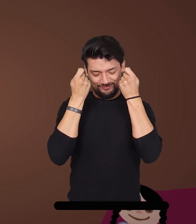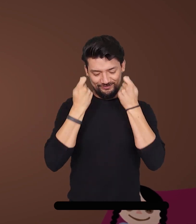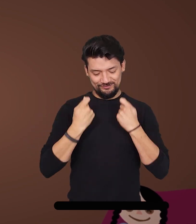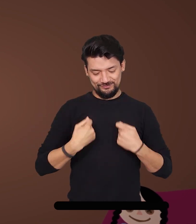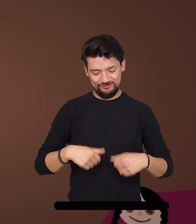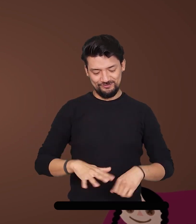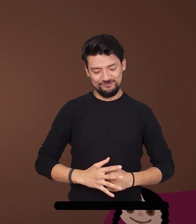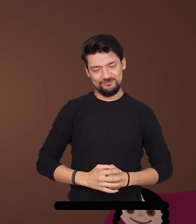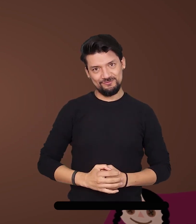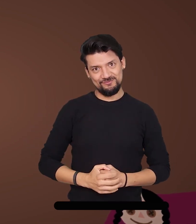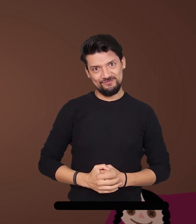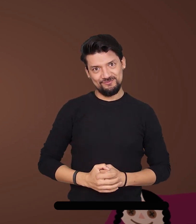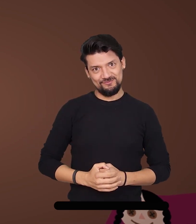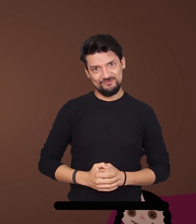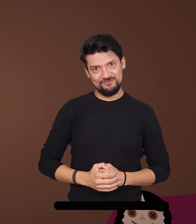Con una mirada penetrante.